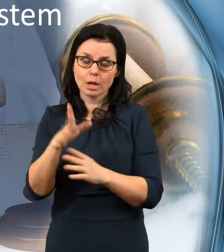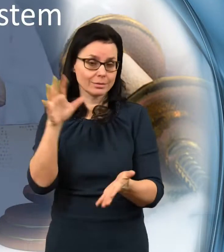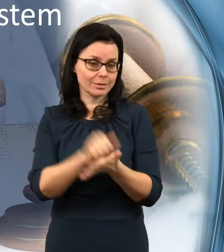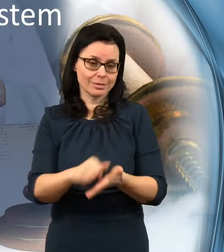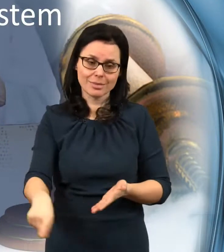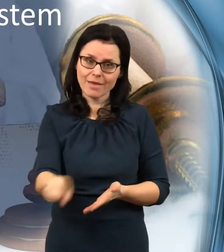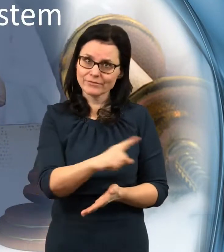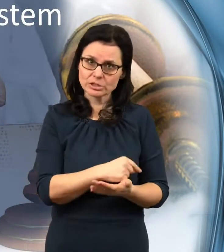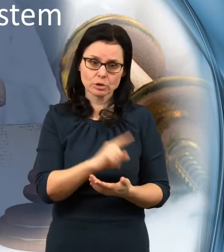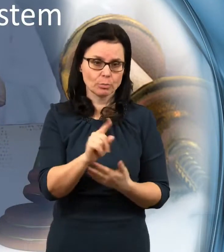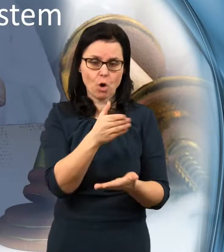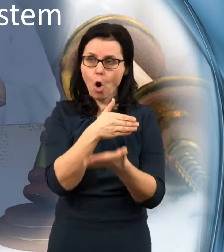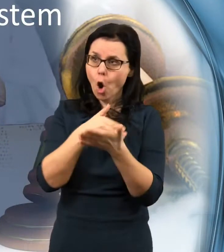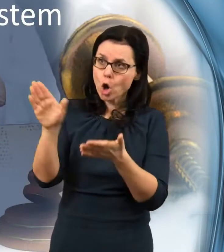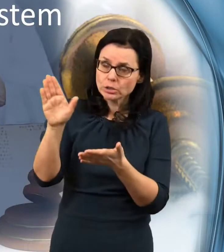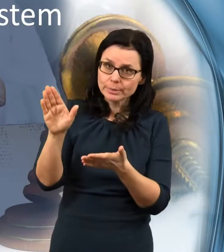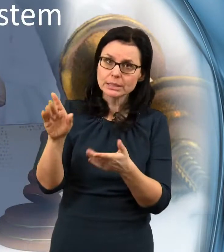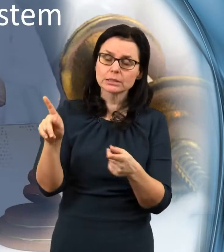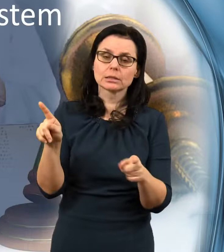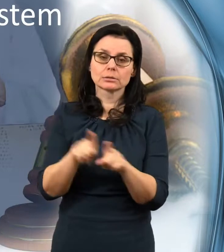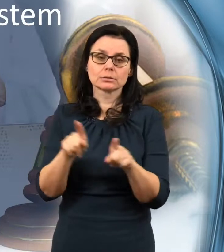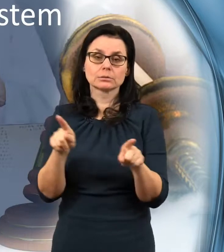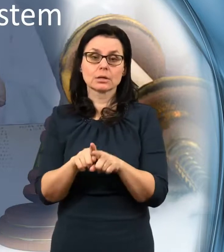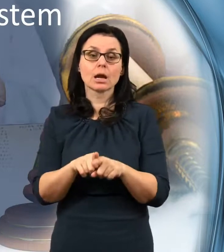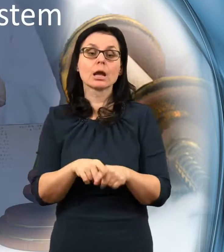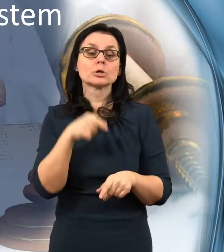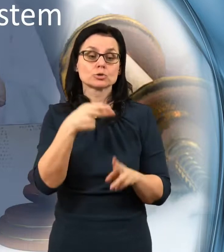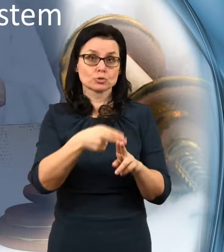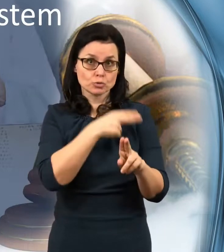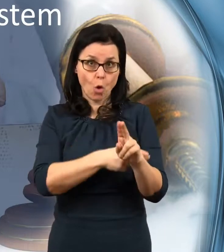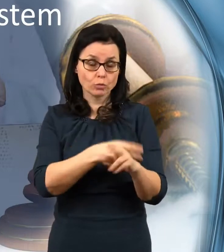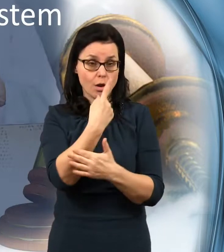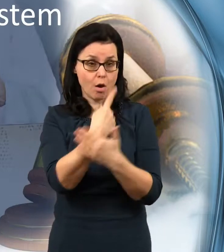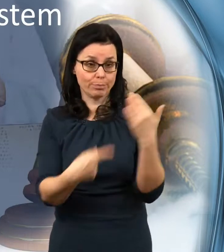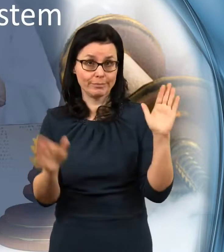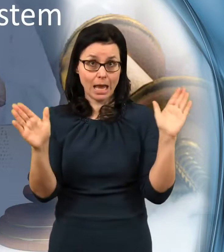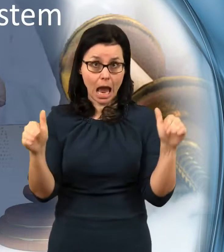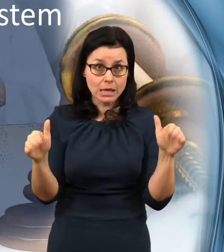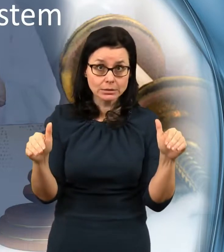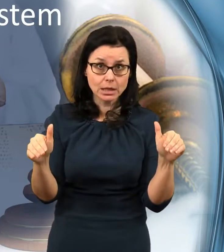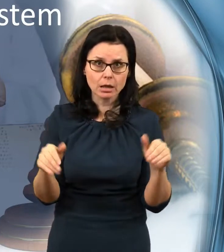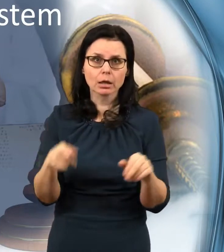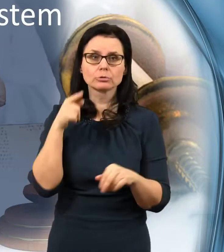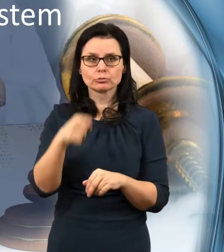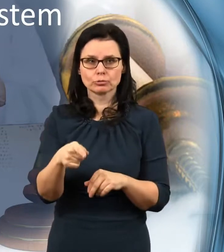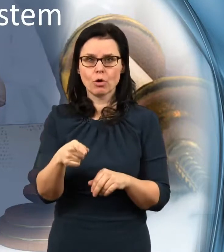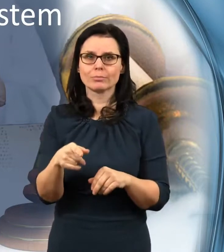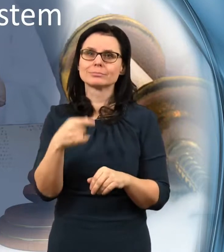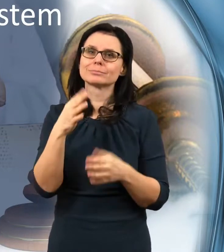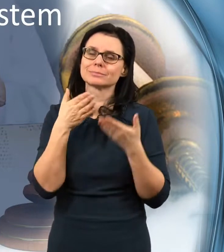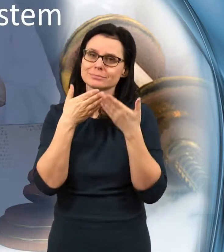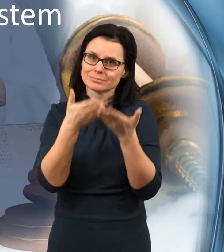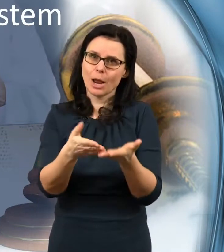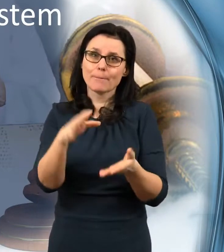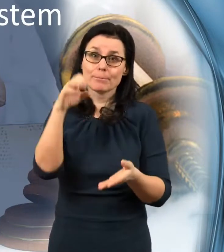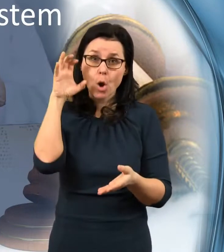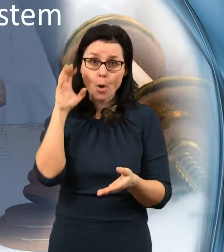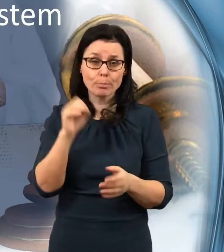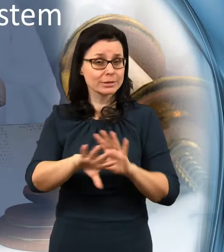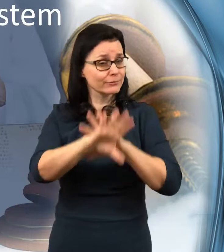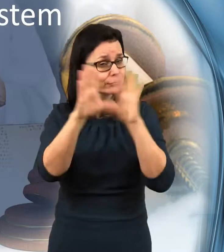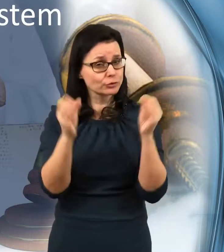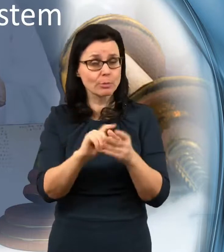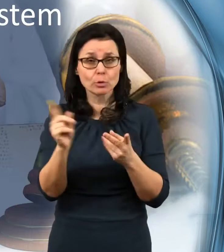zlými anděli. A vlastně tento soud má pomoct pochopit všem těm, kteří na těch